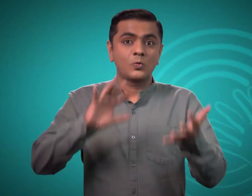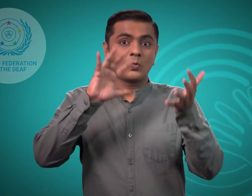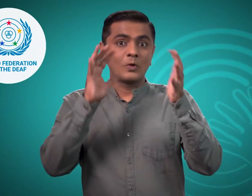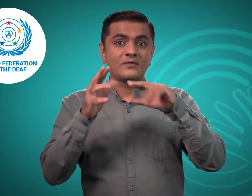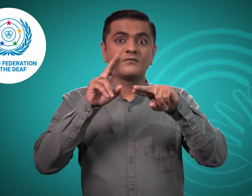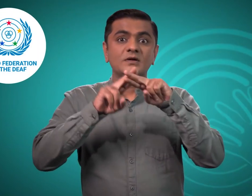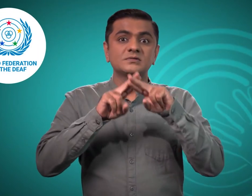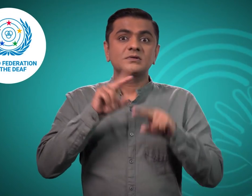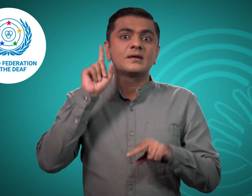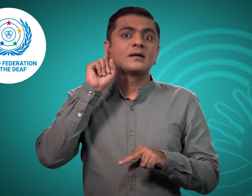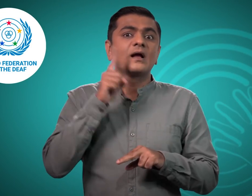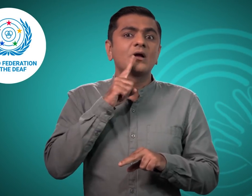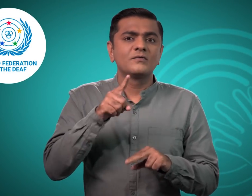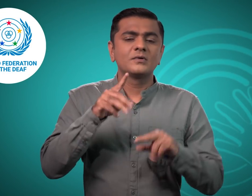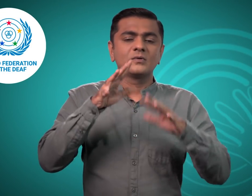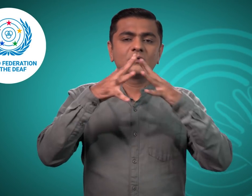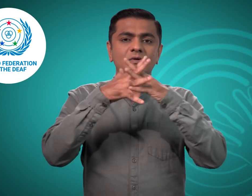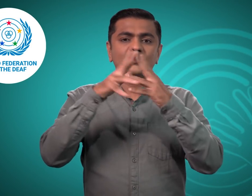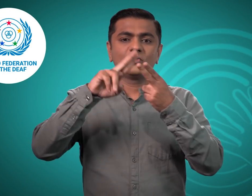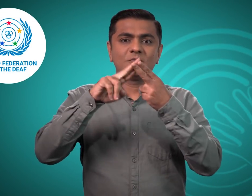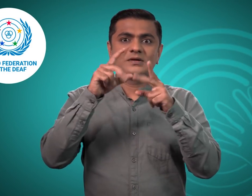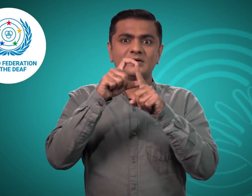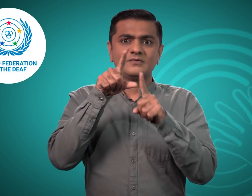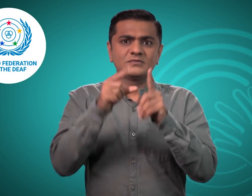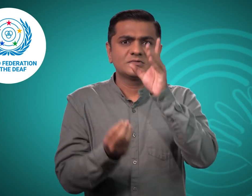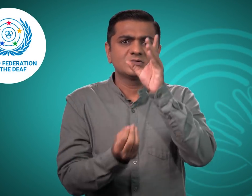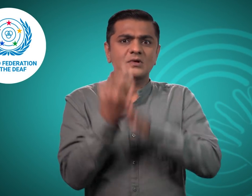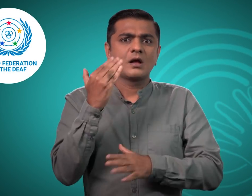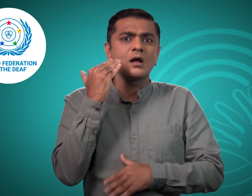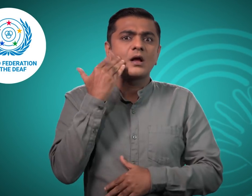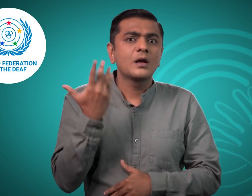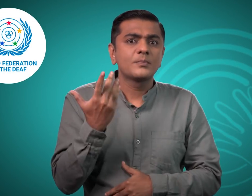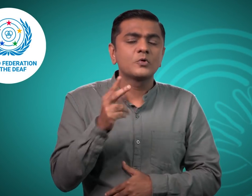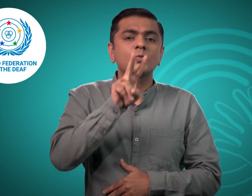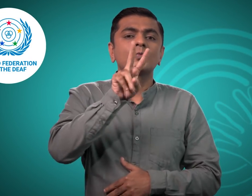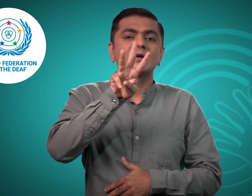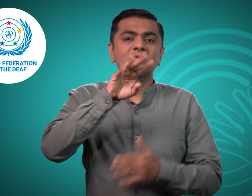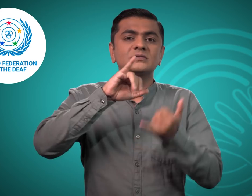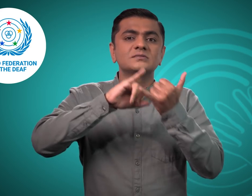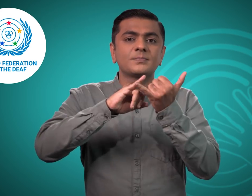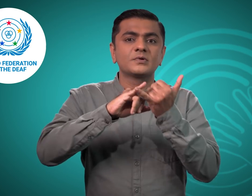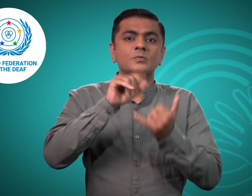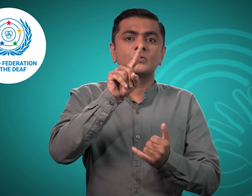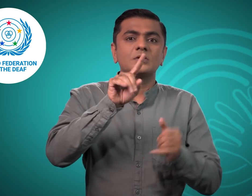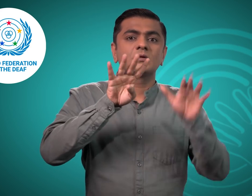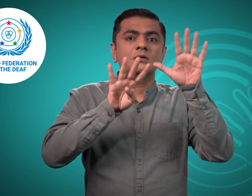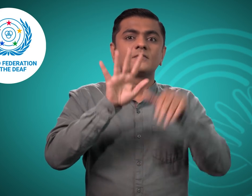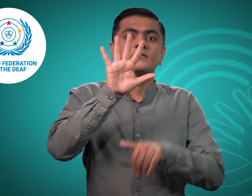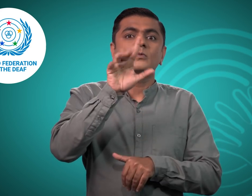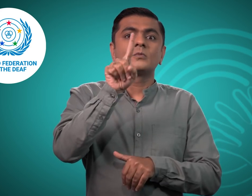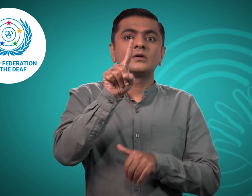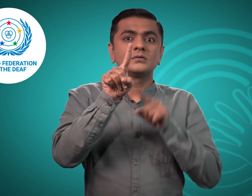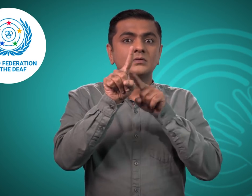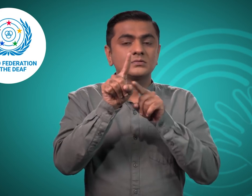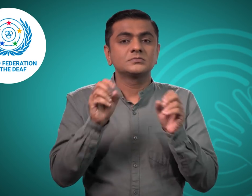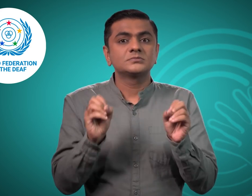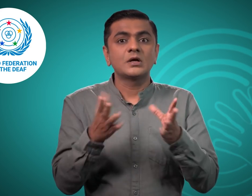World Federation of the Deaf की स्थापना 23 सितंबर 1951 को रोम इटली में हुई